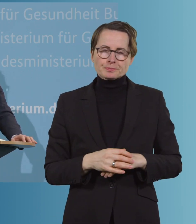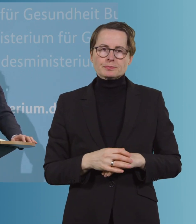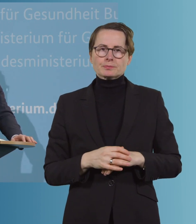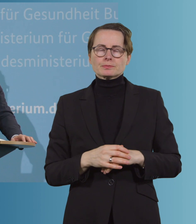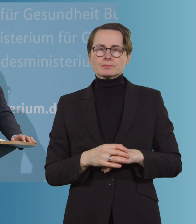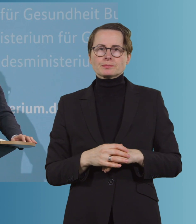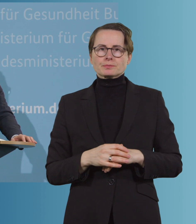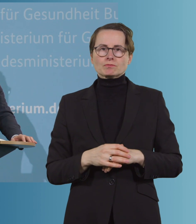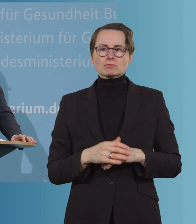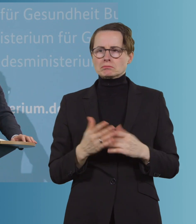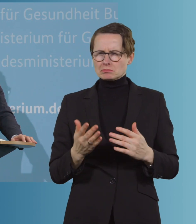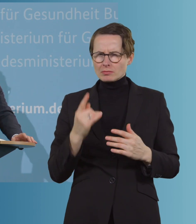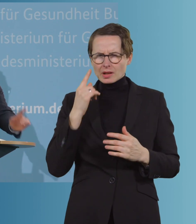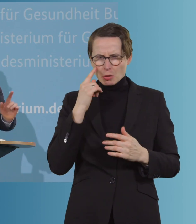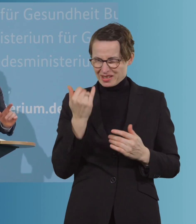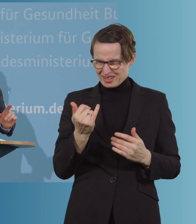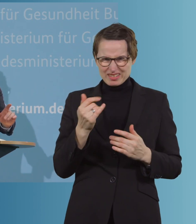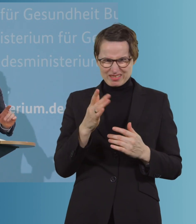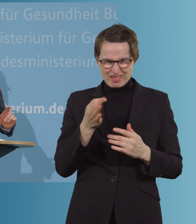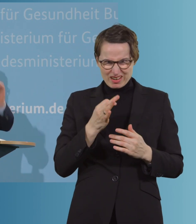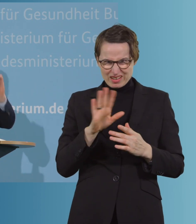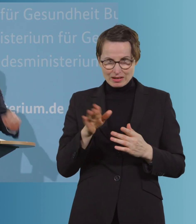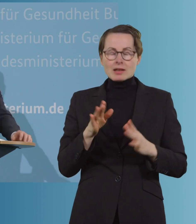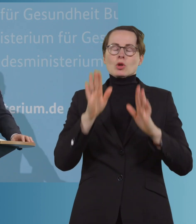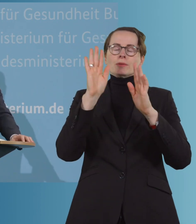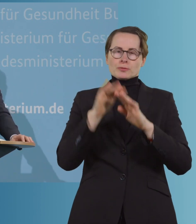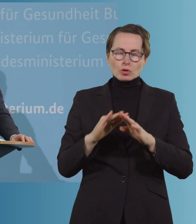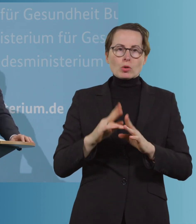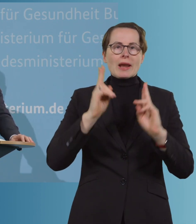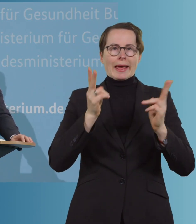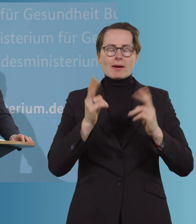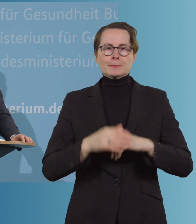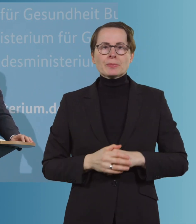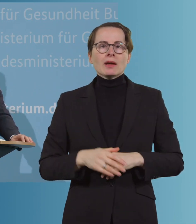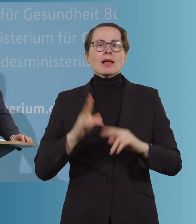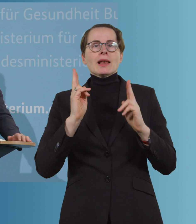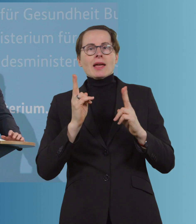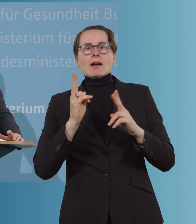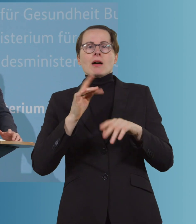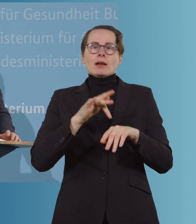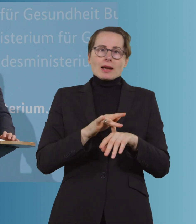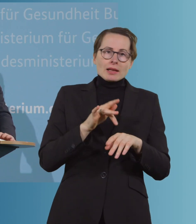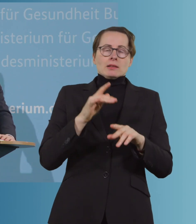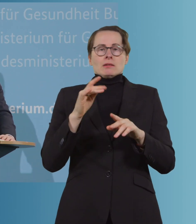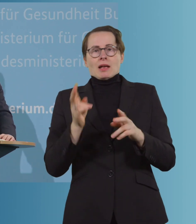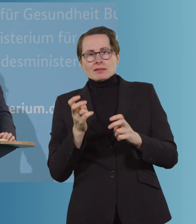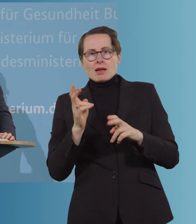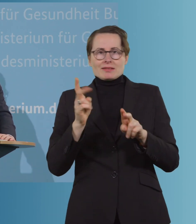Das waren die beiden Fragen, ne? Ne. Achso, Lehrer und Erzieher, Entschuldigung, Lehrerinnen, Lehrer, Erzieherinnen und Erzieher. Ich verstehe die